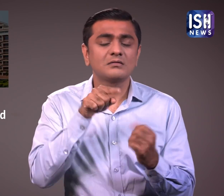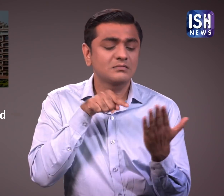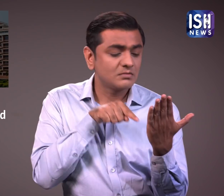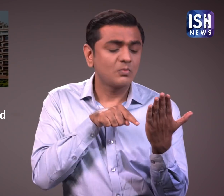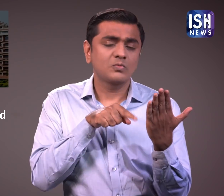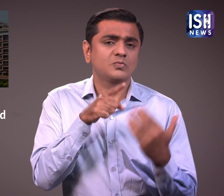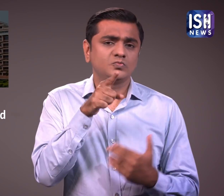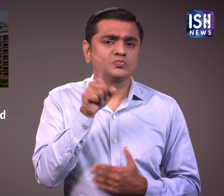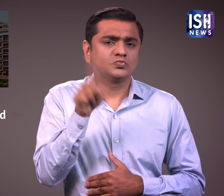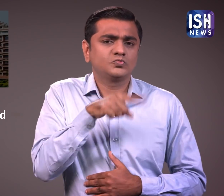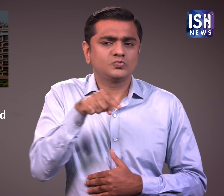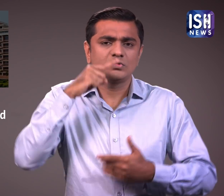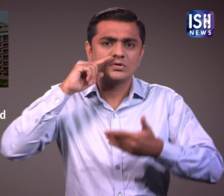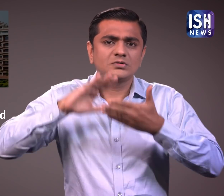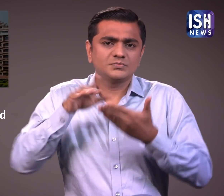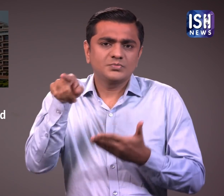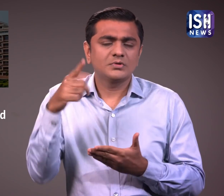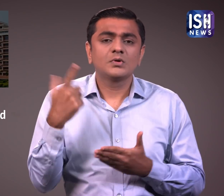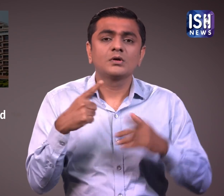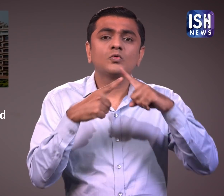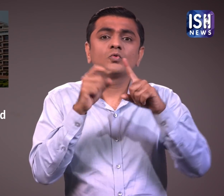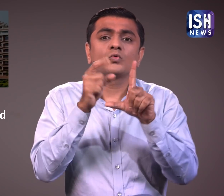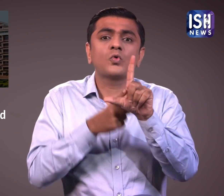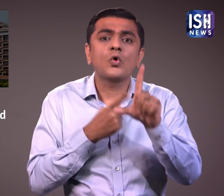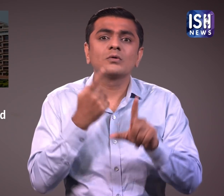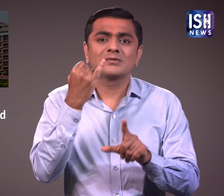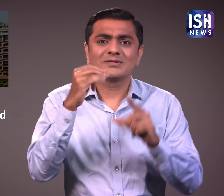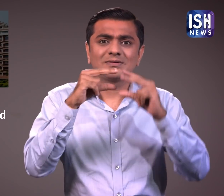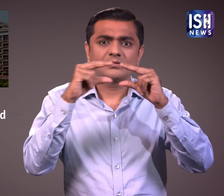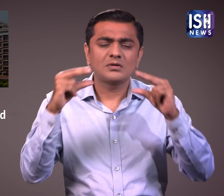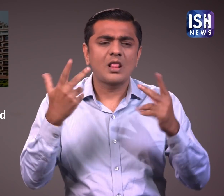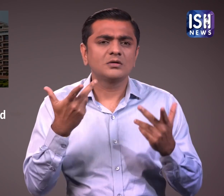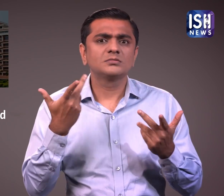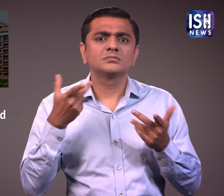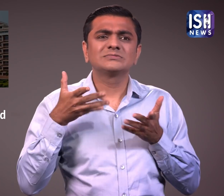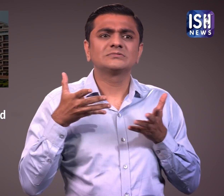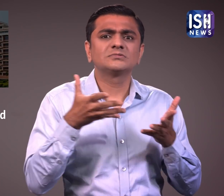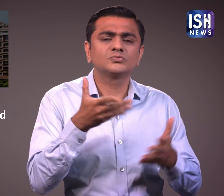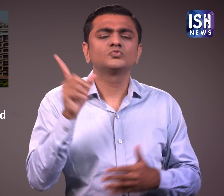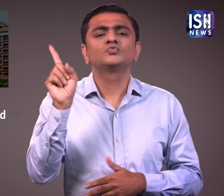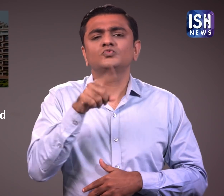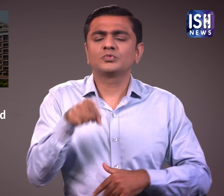हालाकि अवप्राकृतिक यौन संबंद की अनुमती नहीं है और व्यक्ति को इसके लिए दंडित किया जाएगा